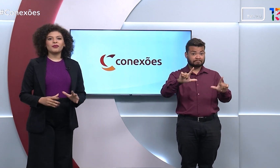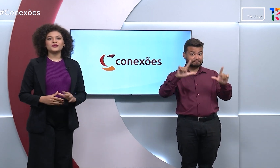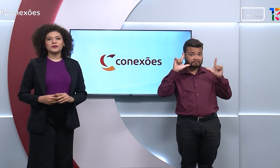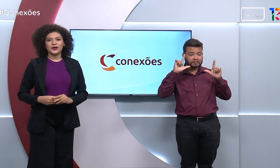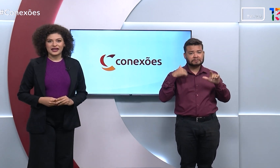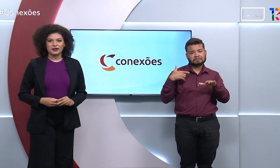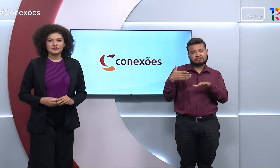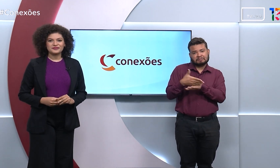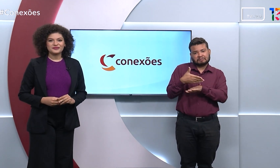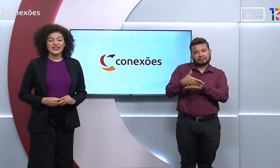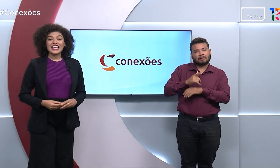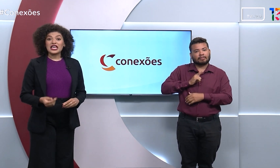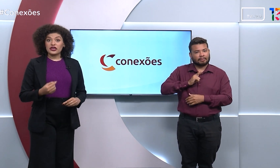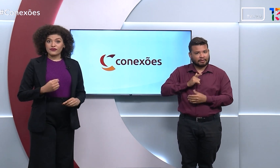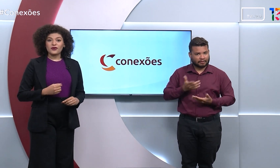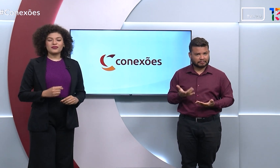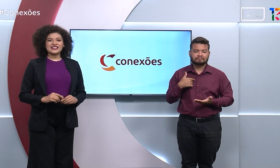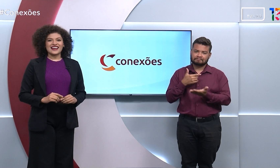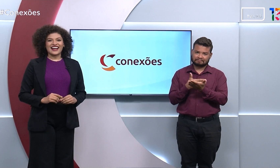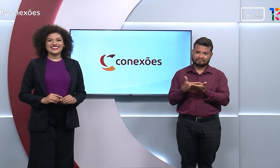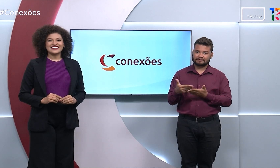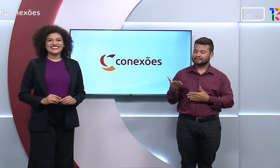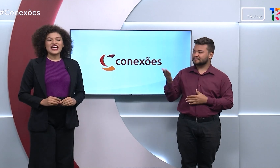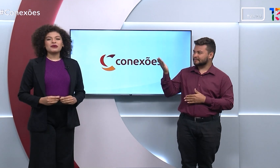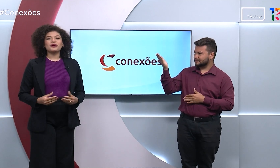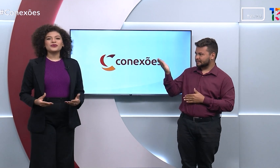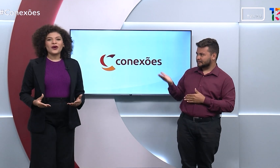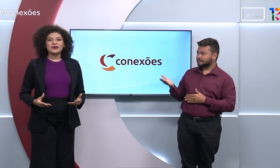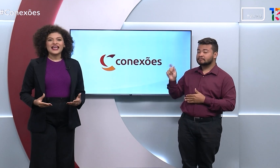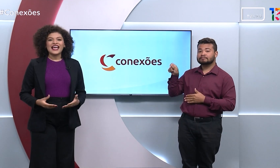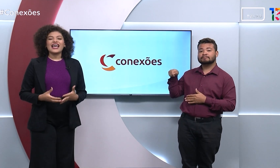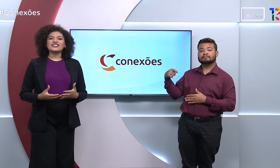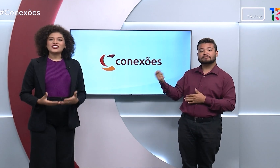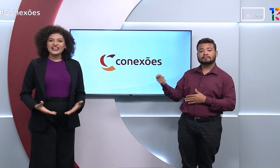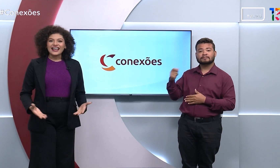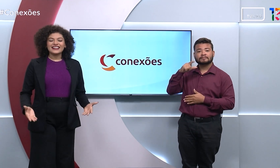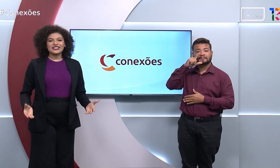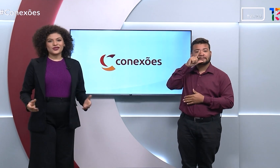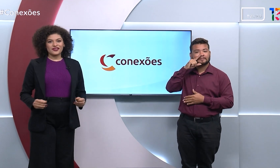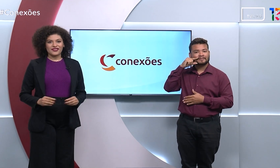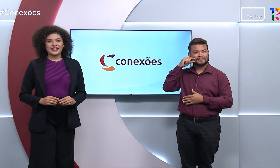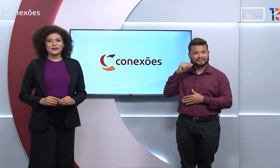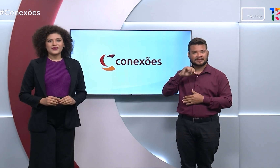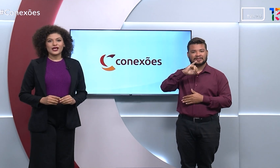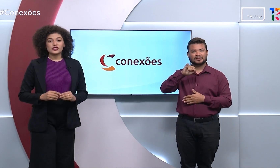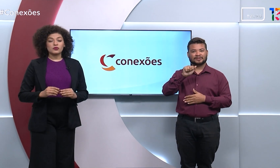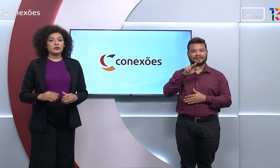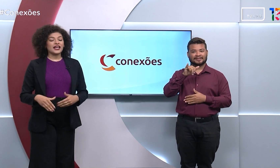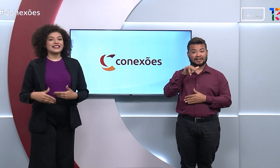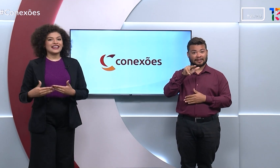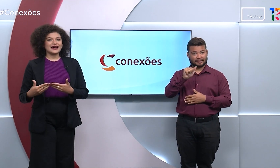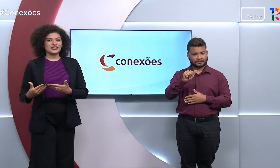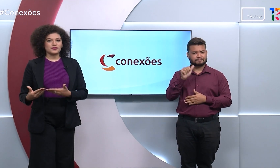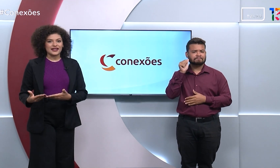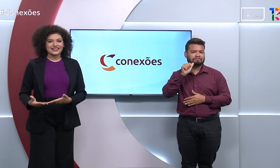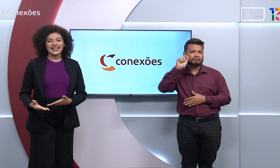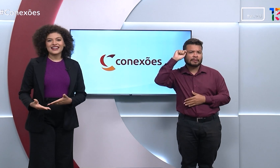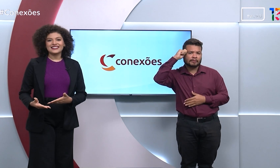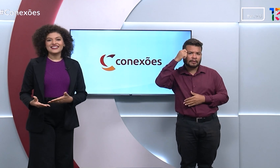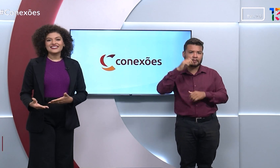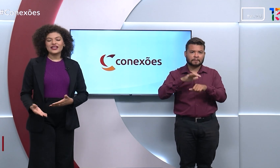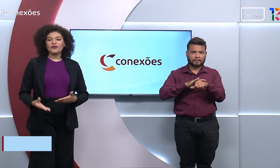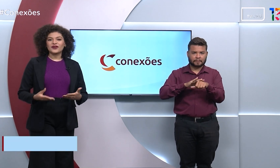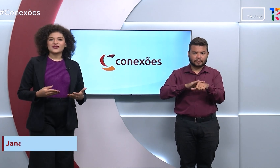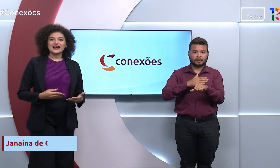participam do programa. Eu vou começar. Meu nome é Janaína de Oliveira. Sou uma mulher negra de pele